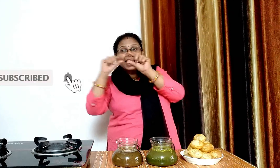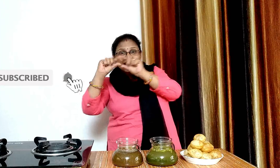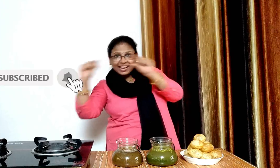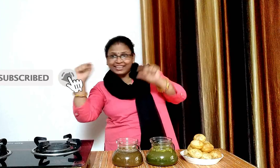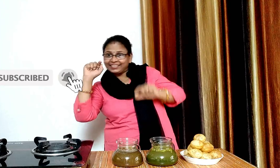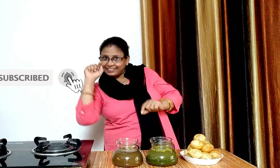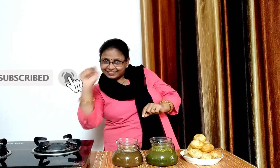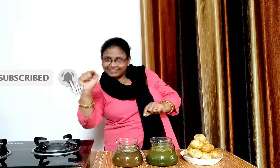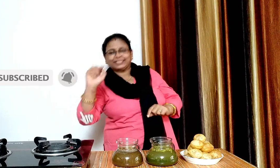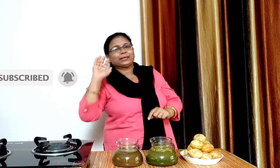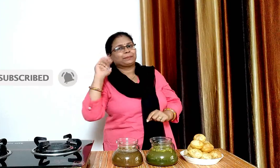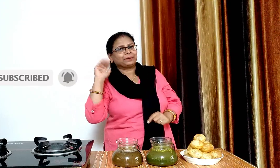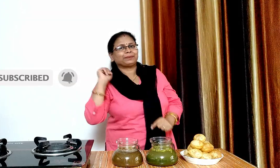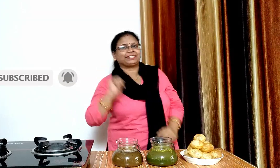इस चैनल को सब्सक्राइब करना ना भूले